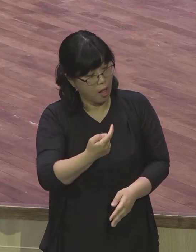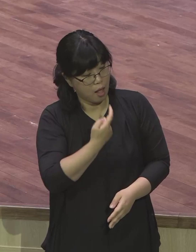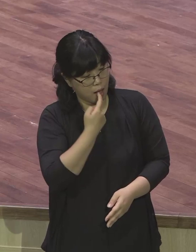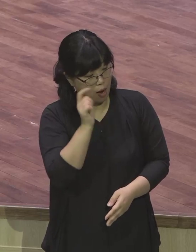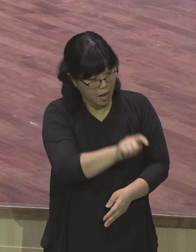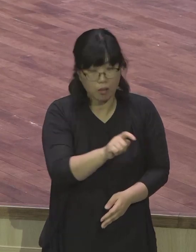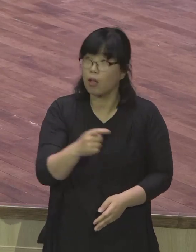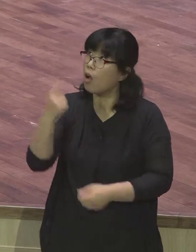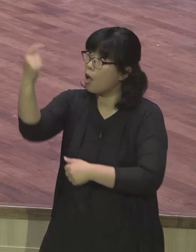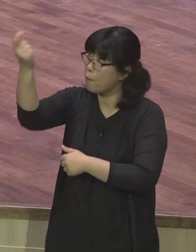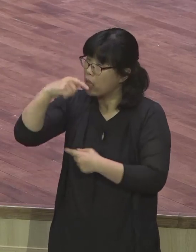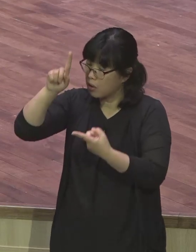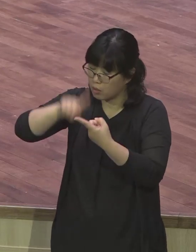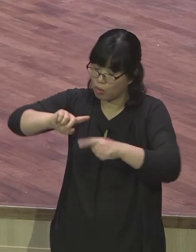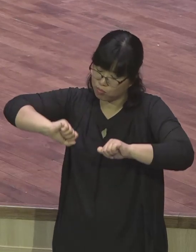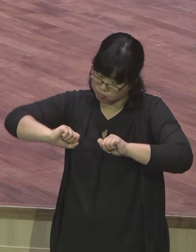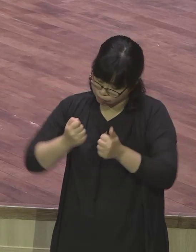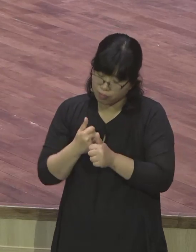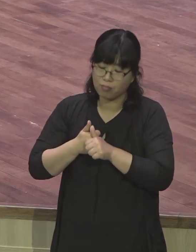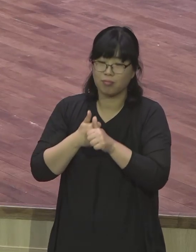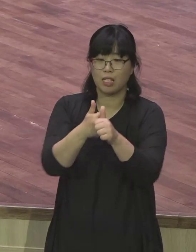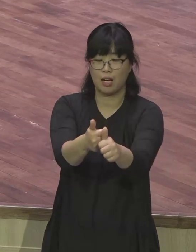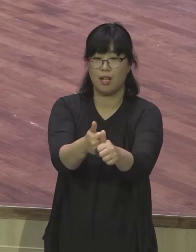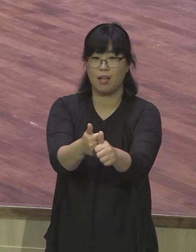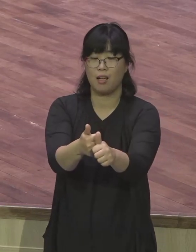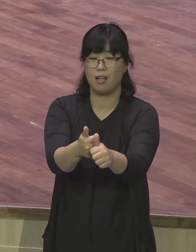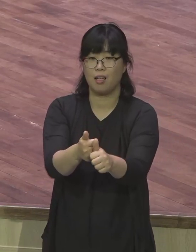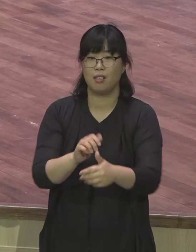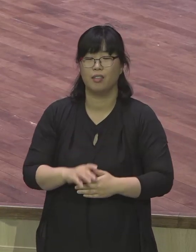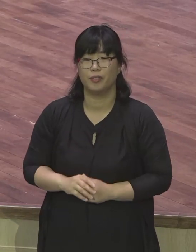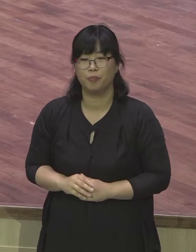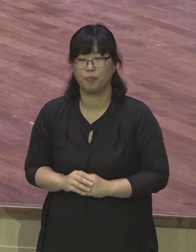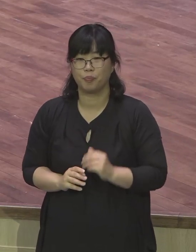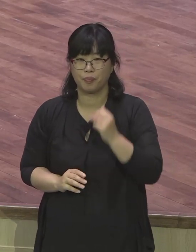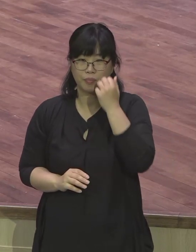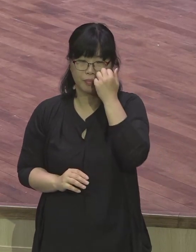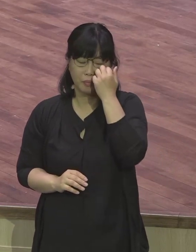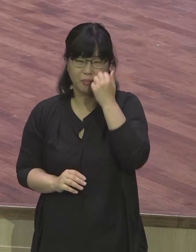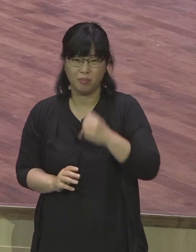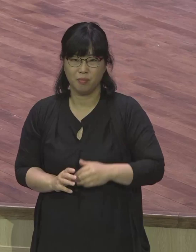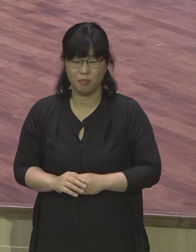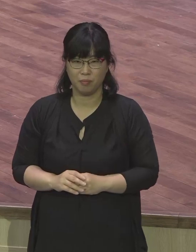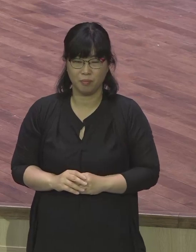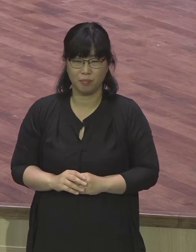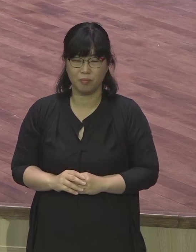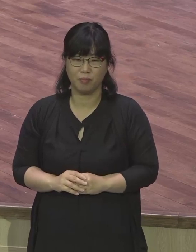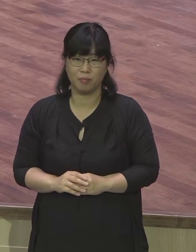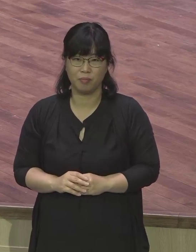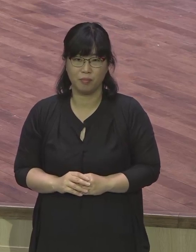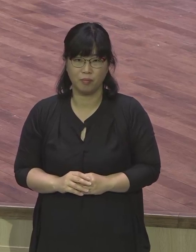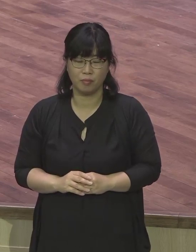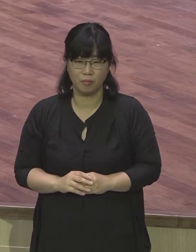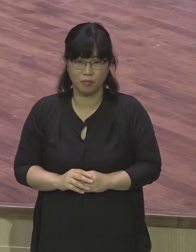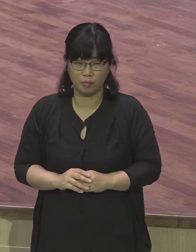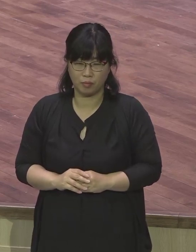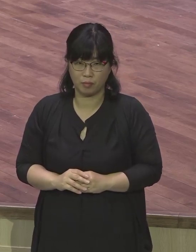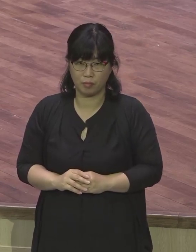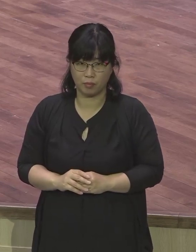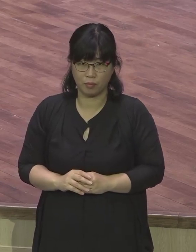선입견을 내려놓았던 제자였습니다 만약에 아나니아가 이 이방인에 대한 편견과 선입견을